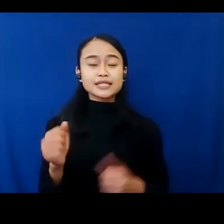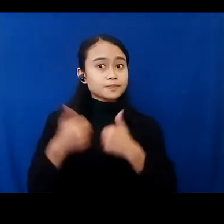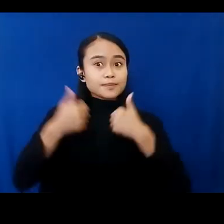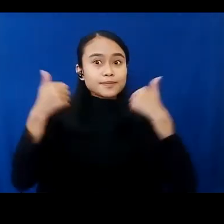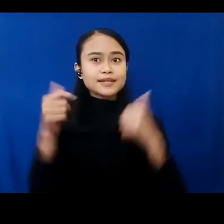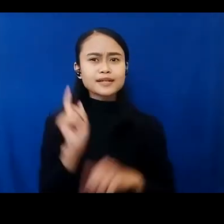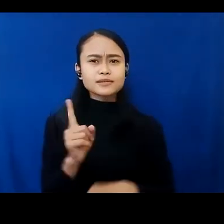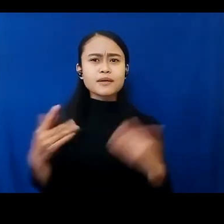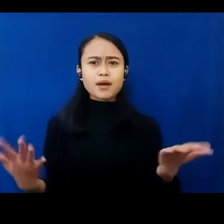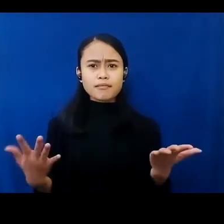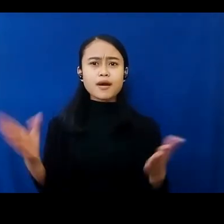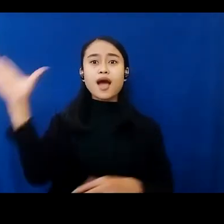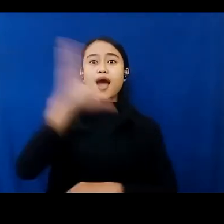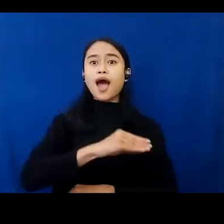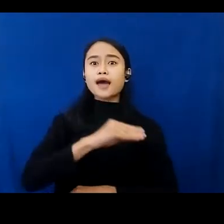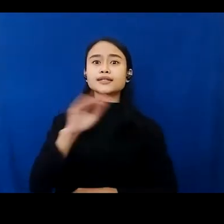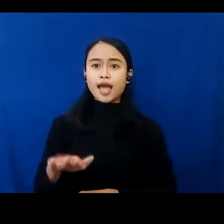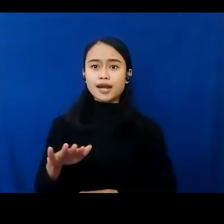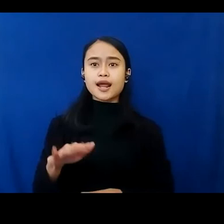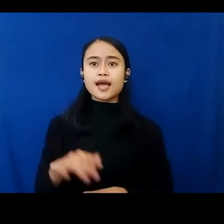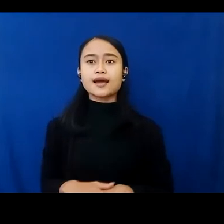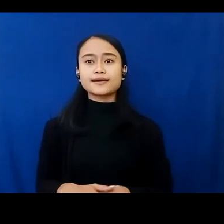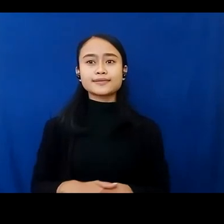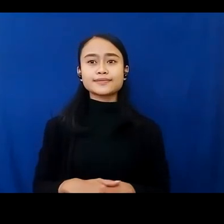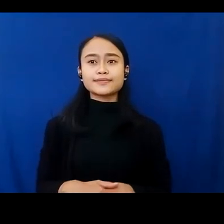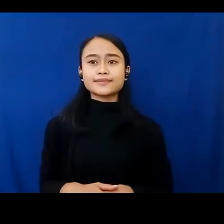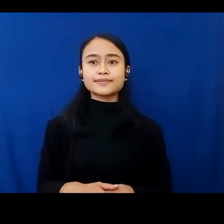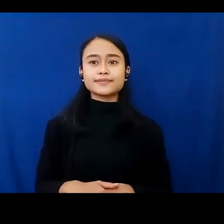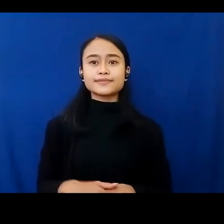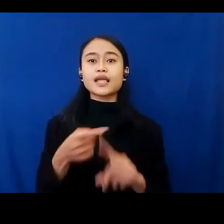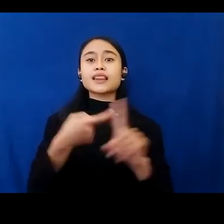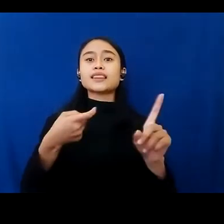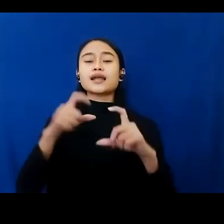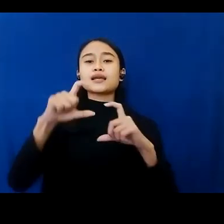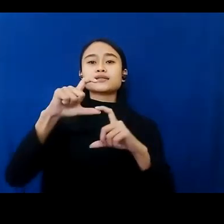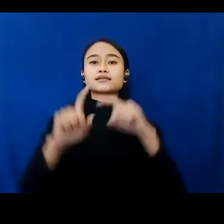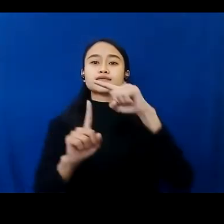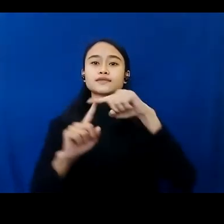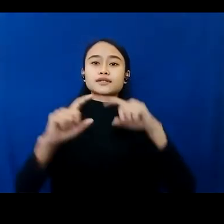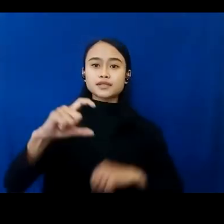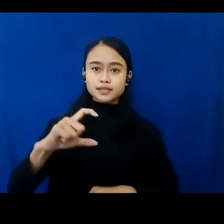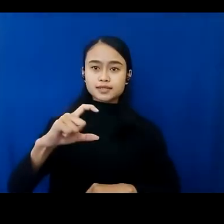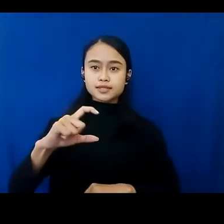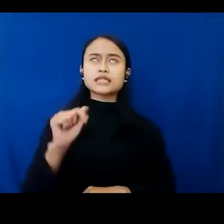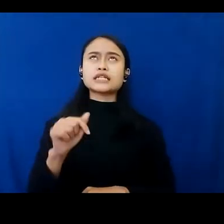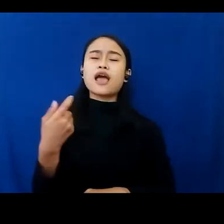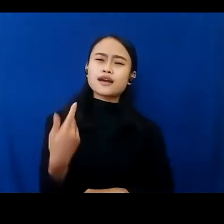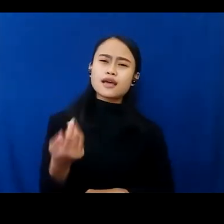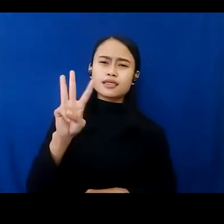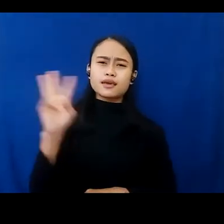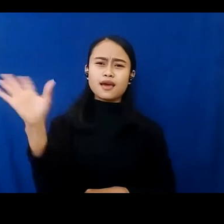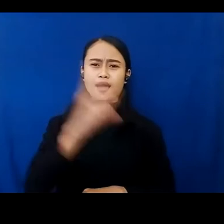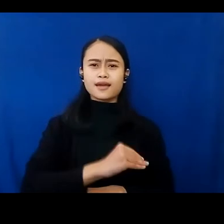Memperingati Hari Anak diselenggarakan oleh Save the Children ini akan diadakan selama tiga hari.